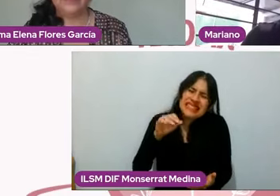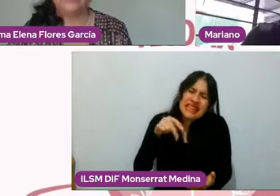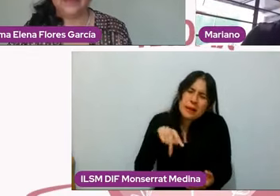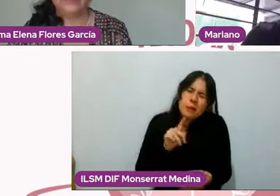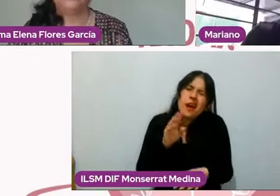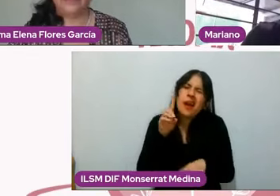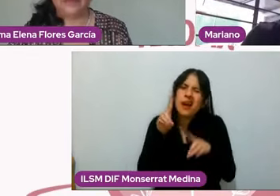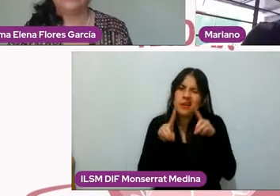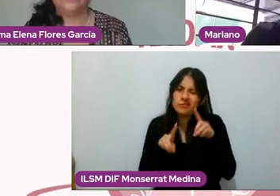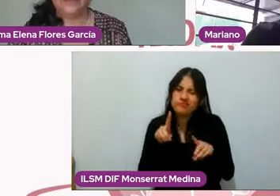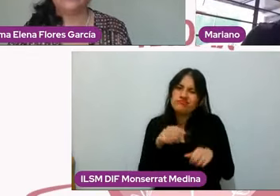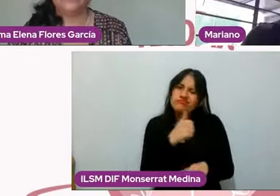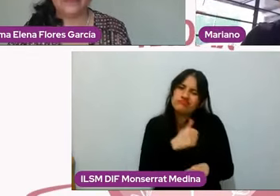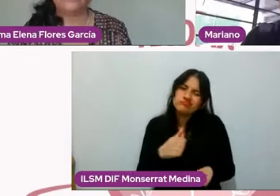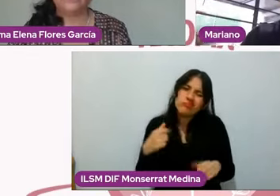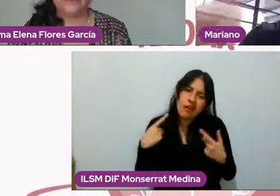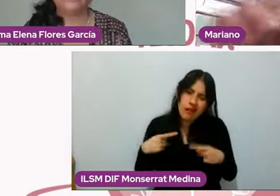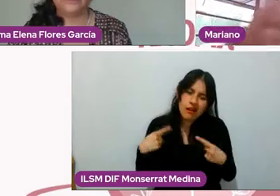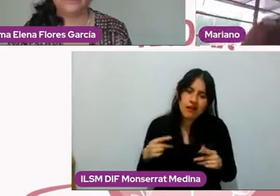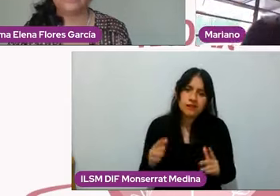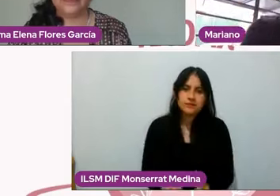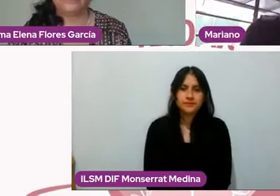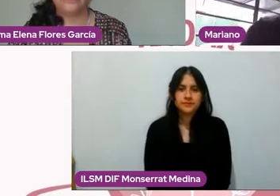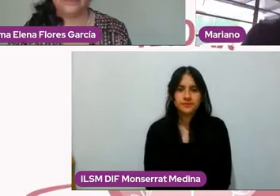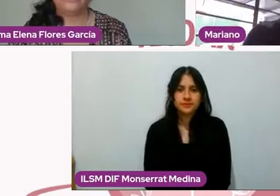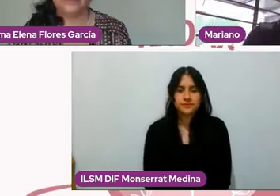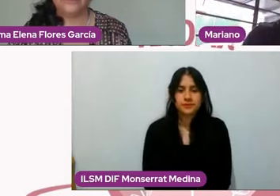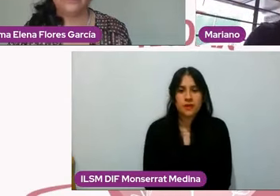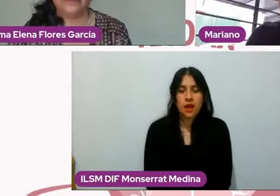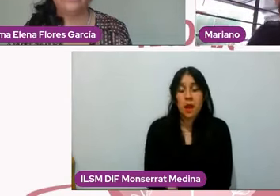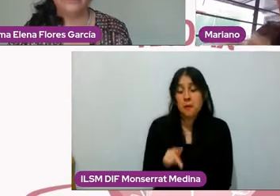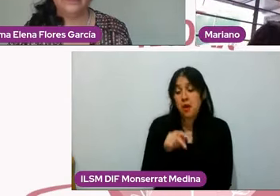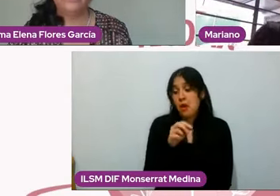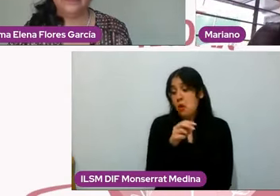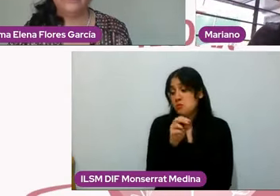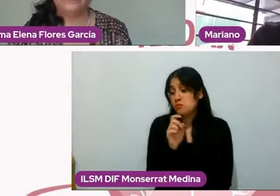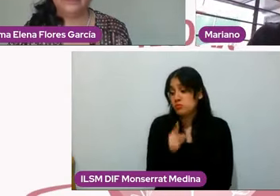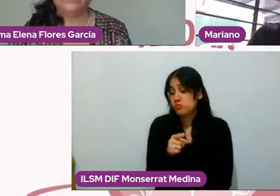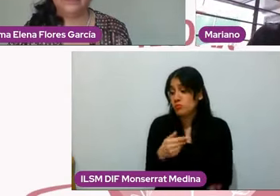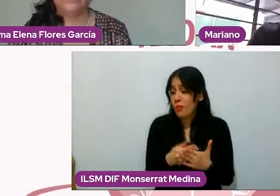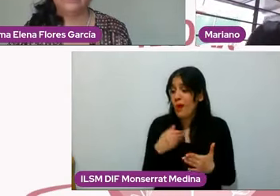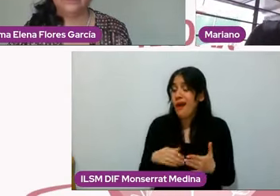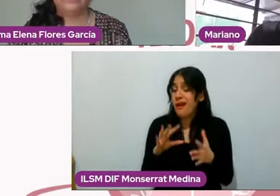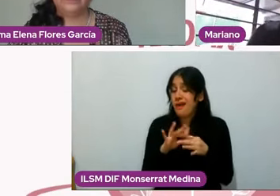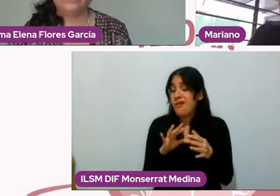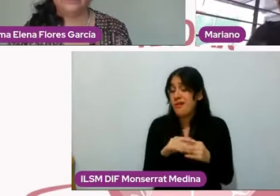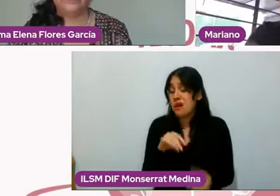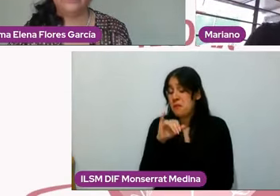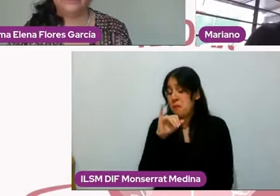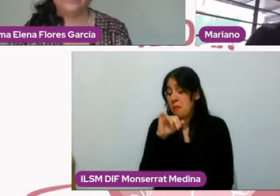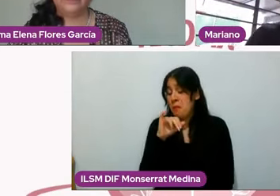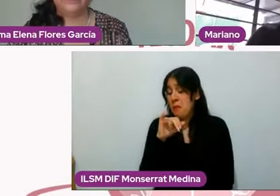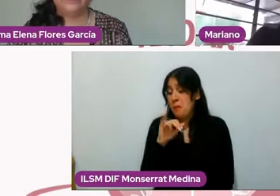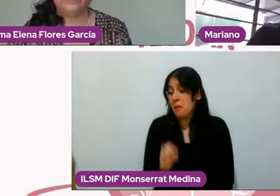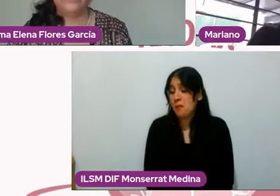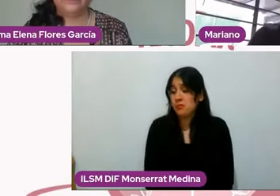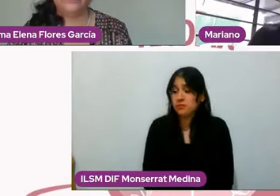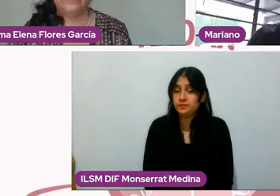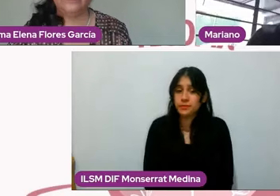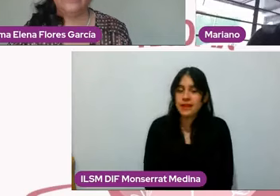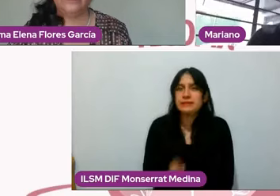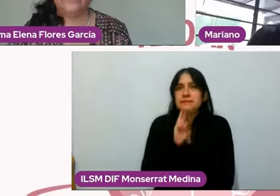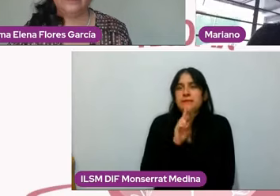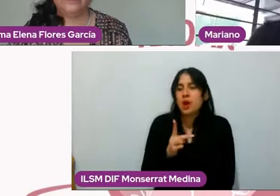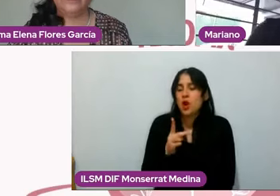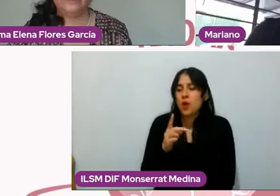persona, ¿no? Pero sí, esto que comentas es un hecho, es una cuestión que funciona infinitamente mejor de ida y